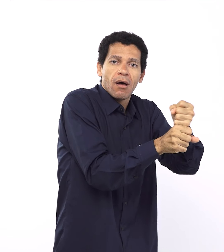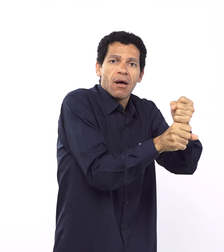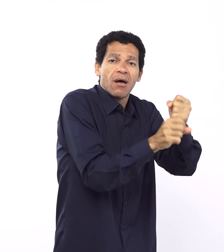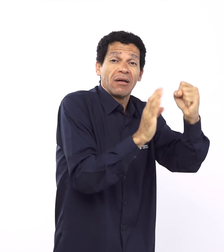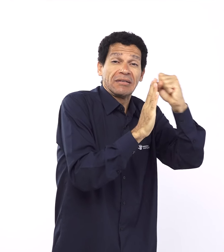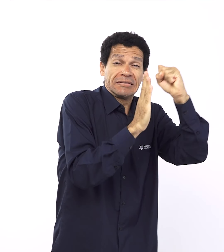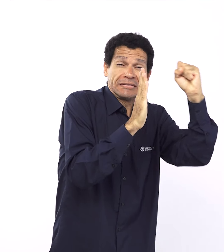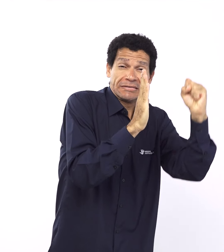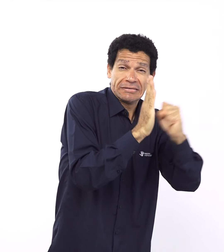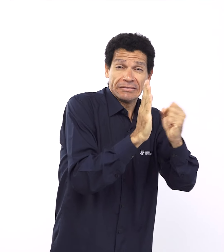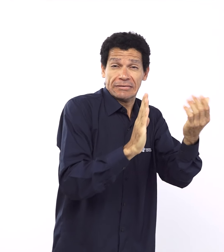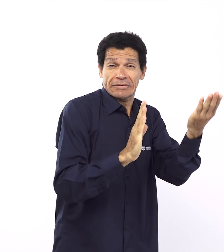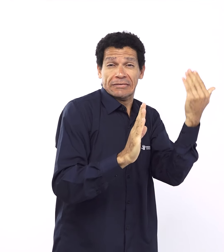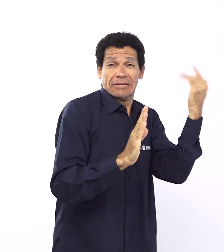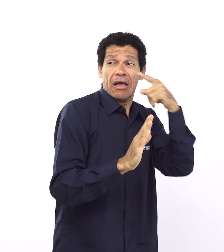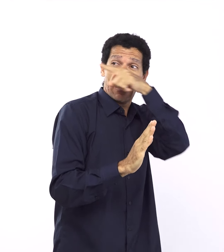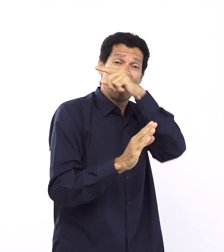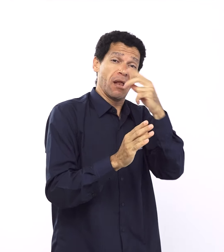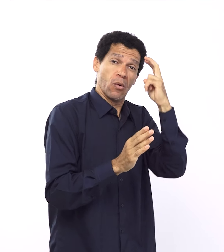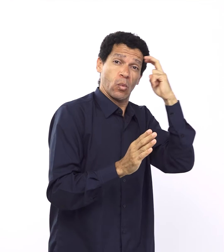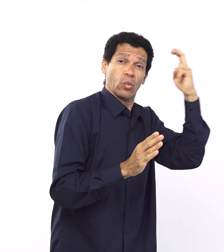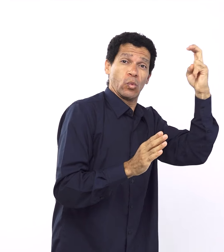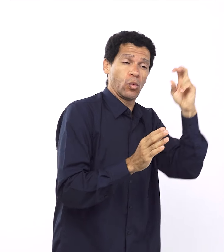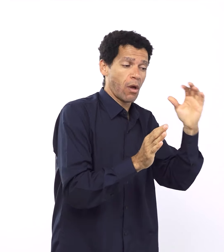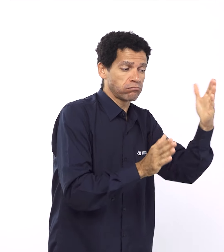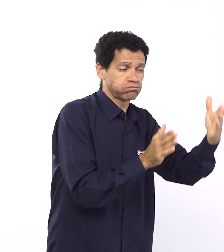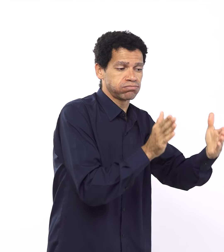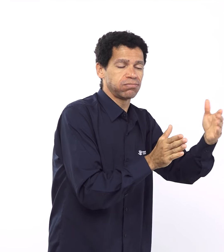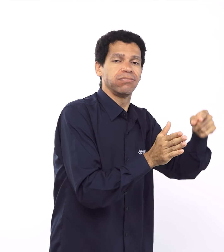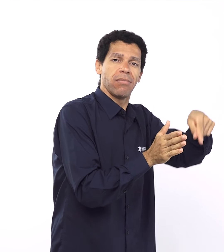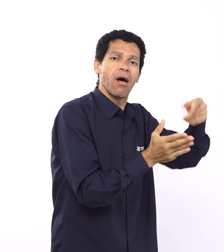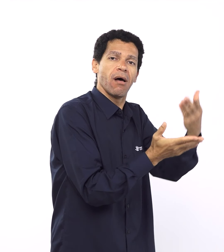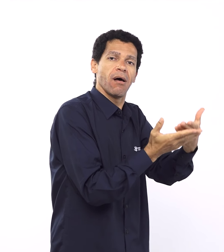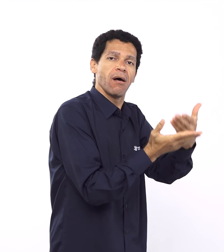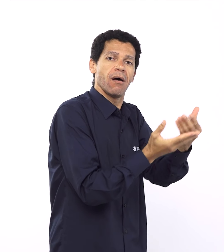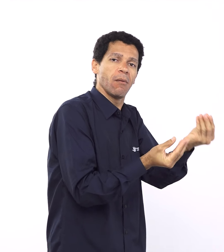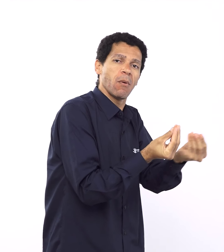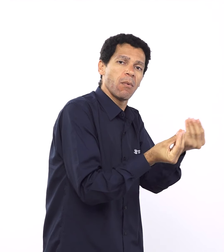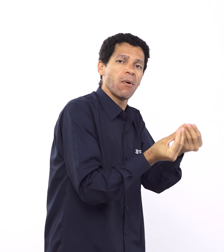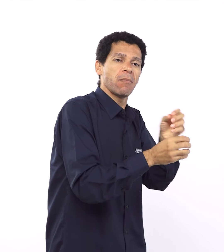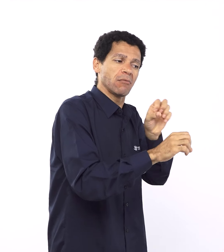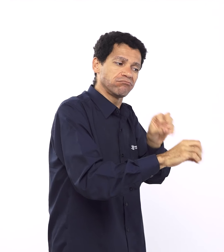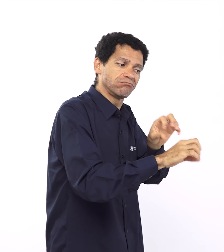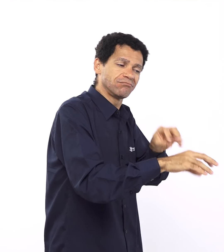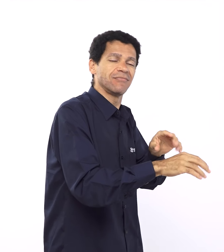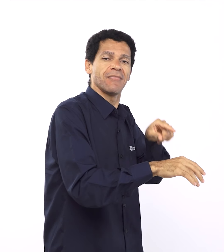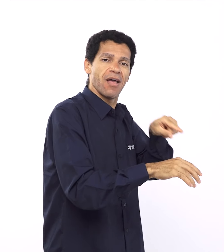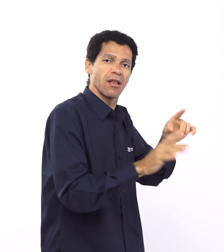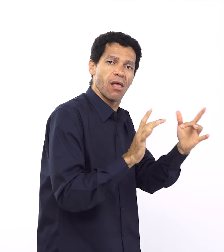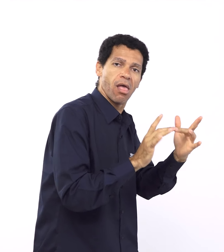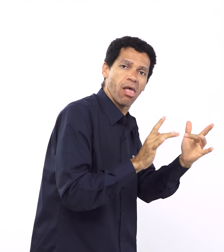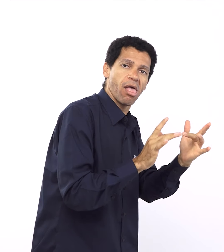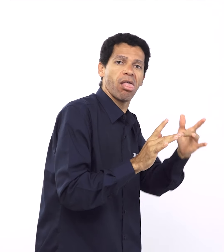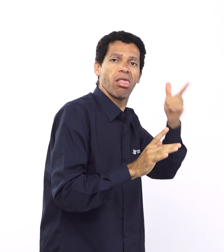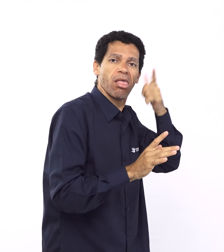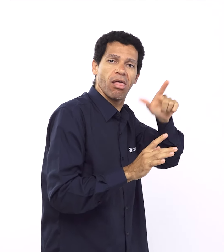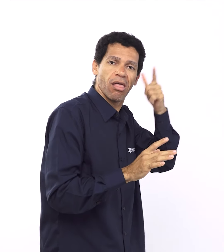que ele teve para a humanidade no início e que ele continua tendo, apesar de nós, né? Vocês queriam falar mais alguma coisa sobre esses